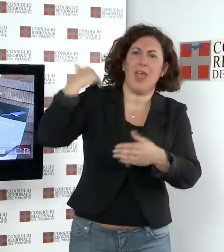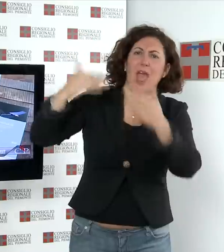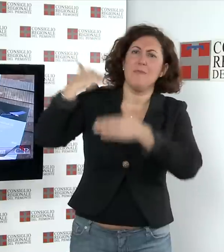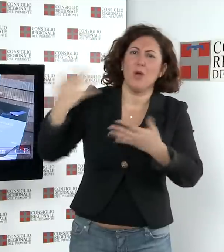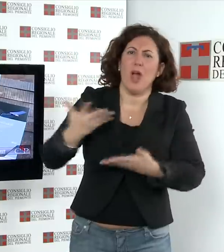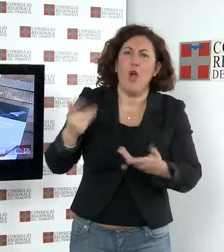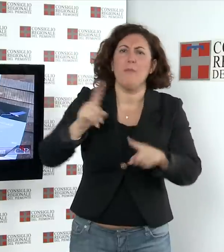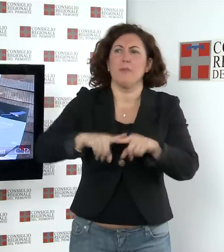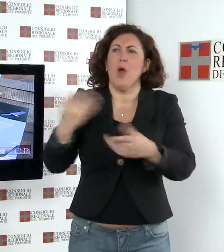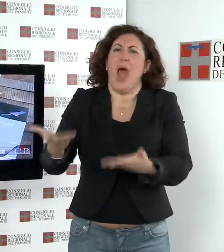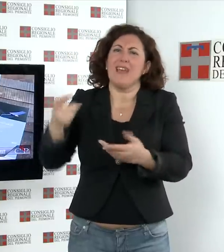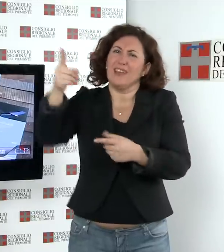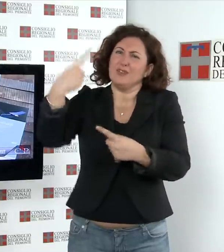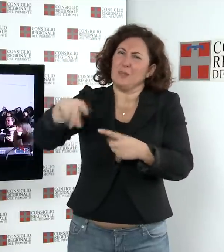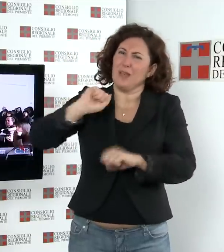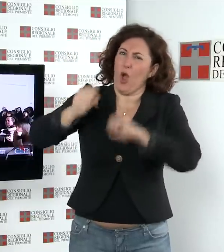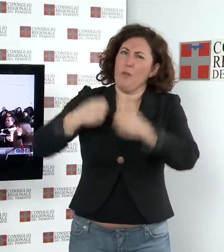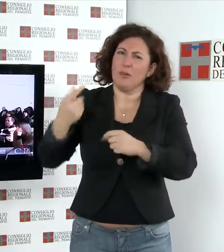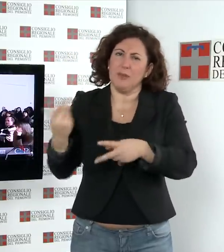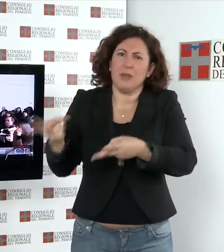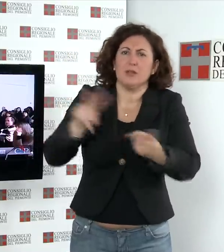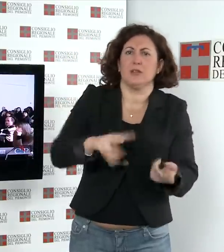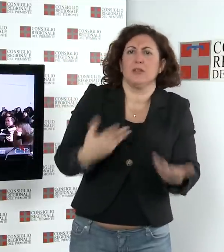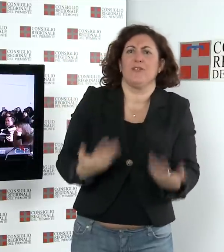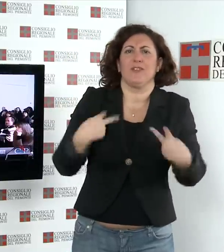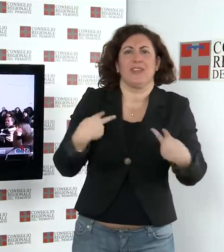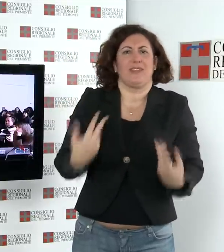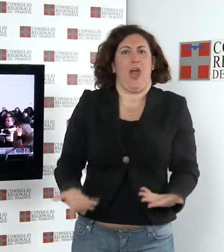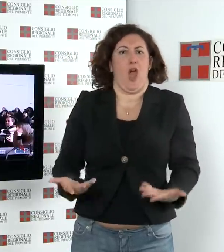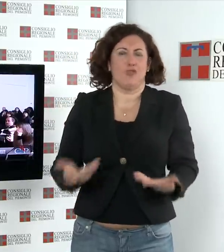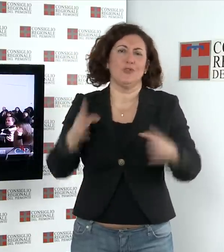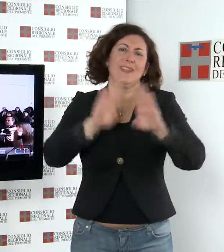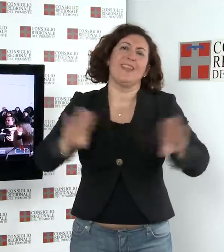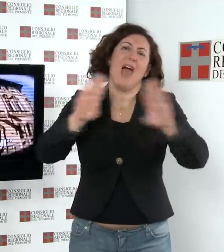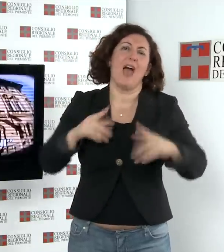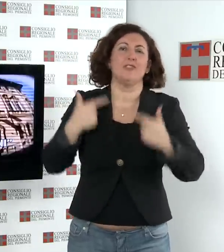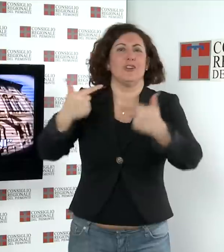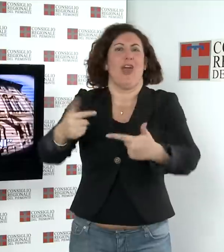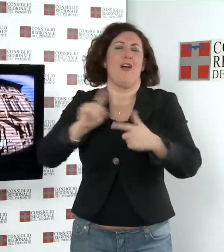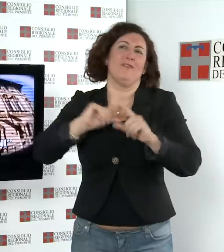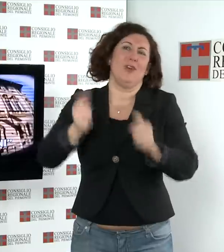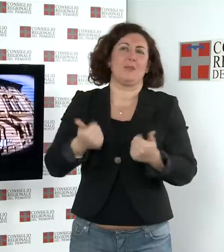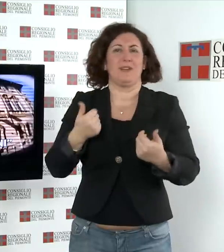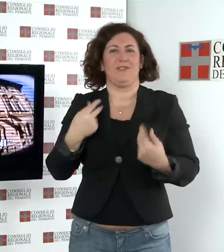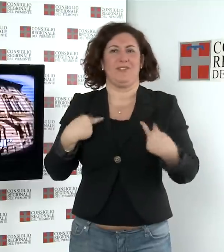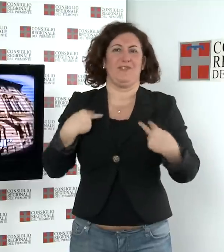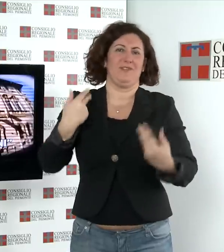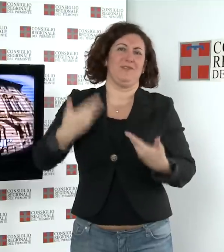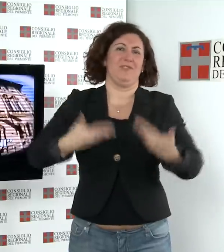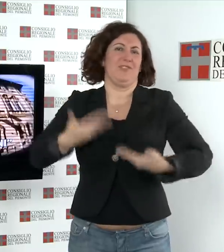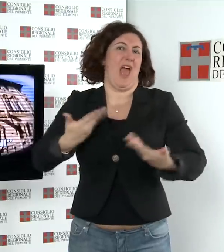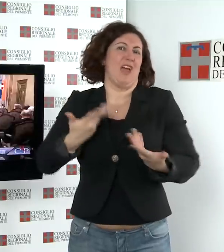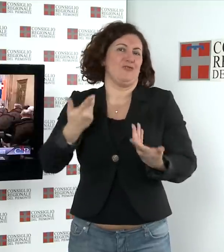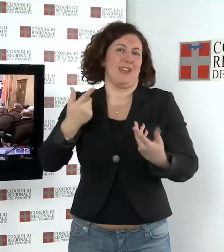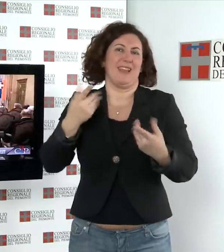attuale delle sue azioni Il teatro, insomma, come strumento per vivacizzare la didattica Io sono l'ultimo Lettere di